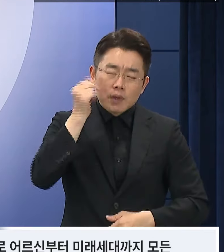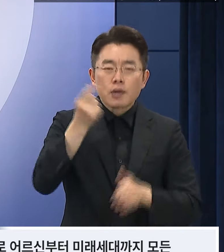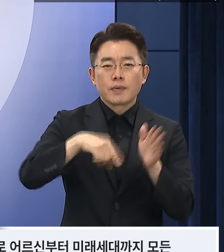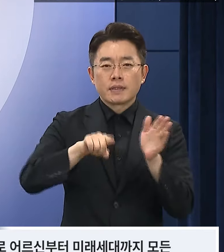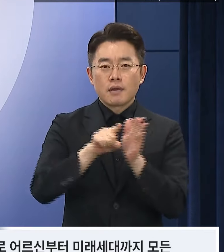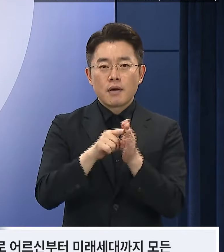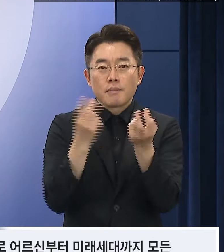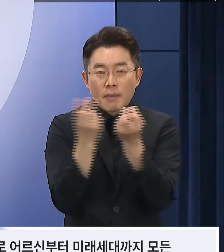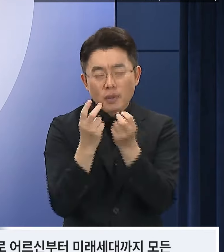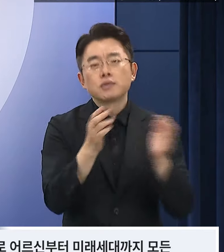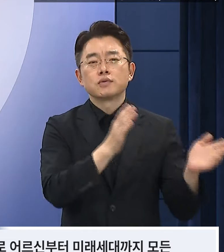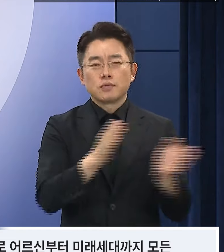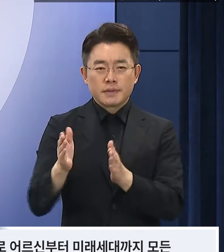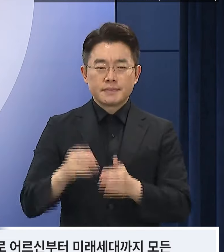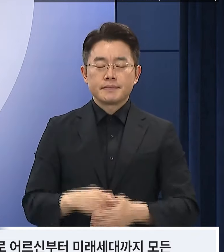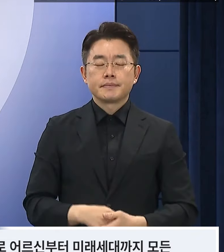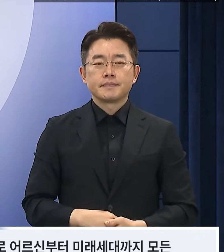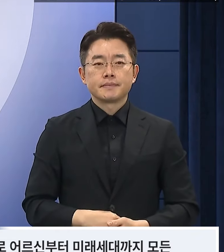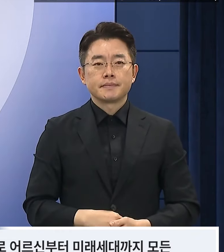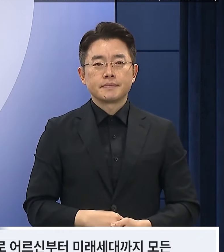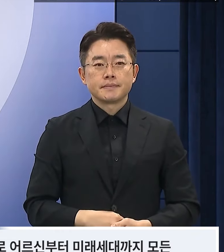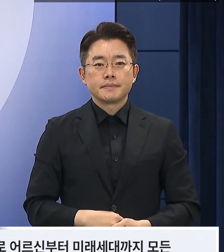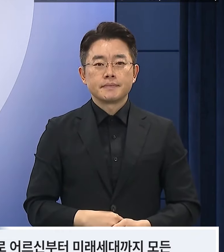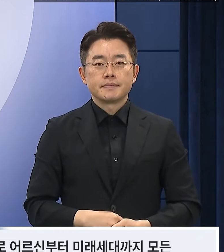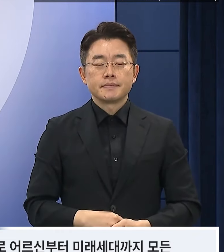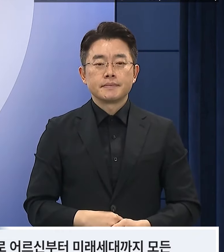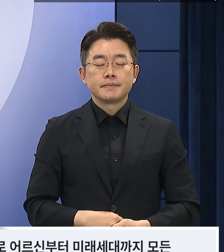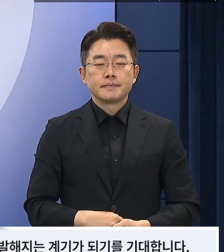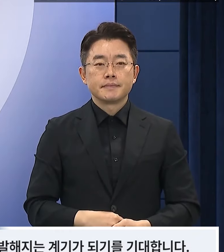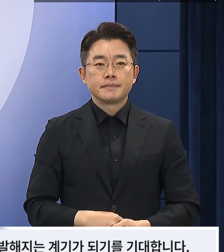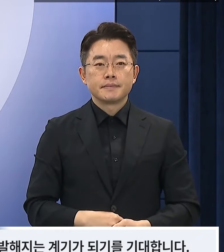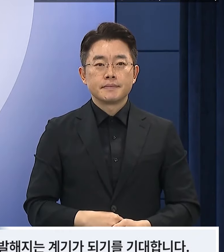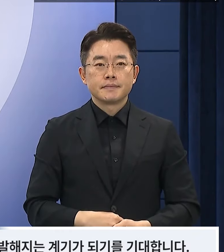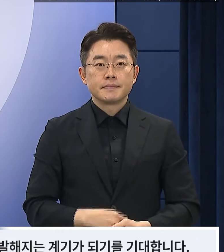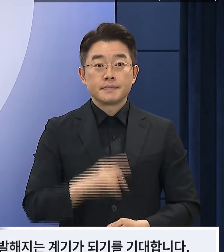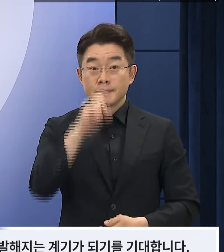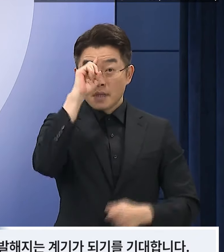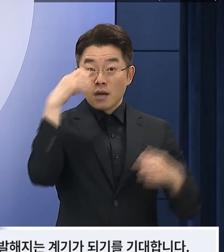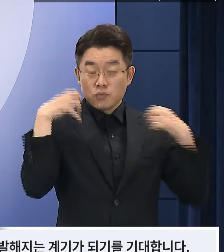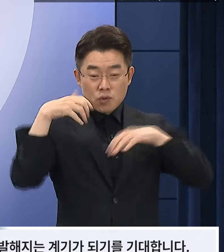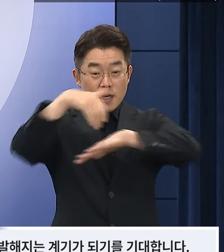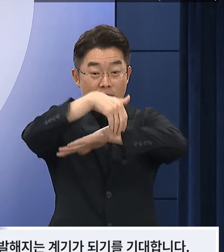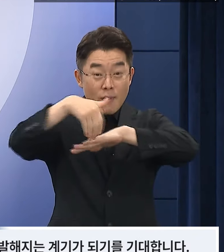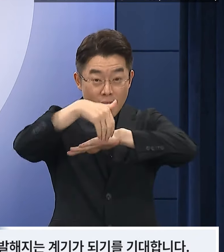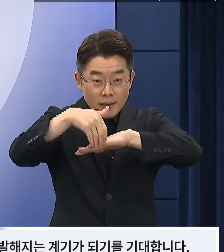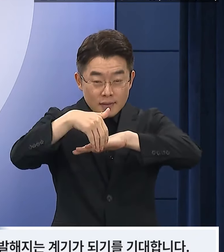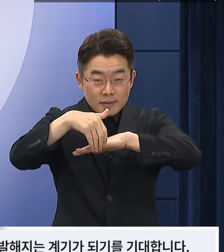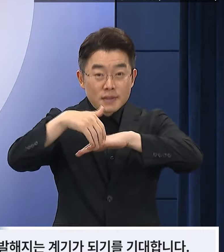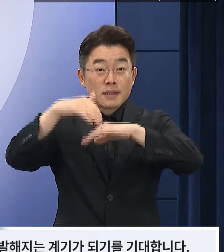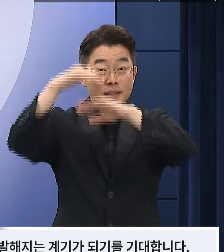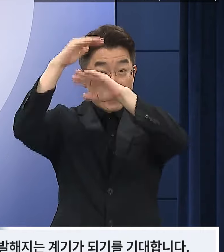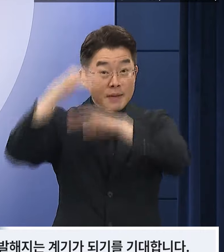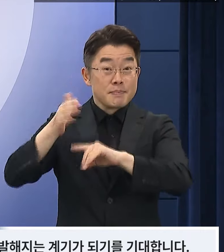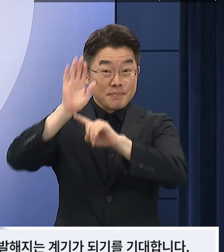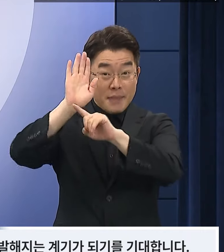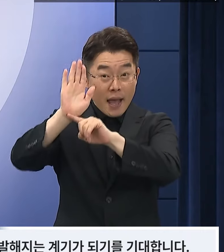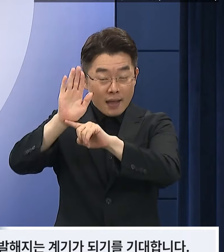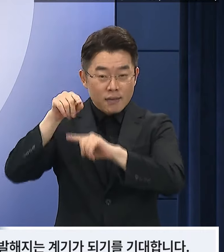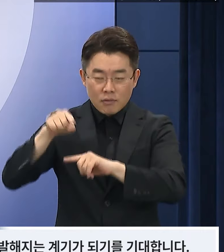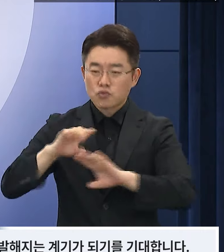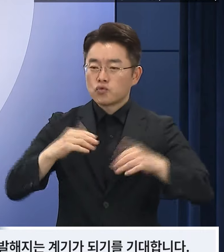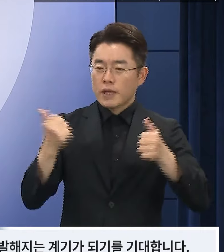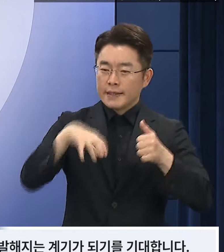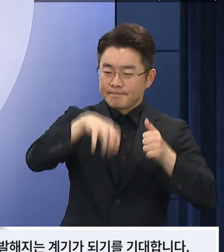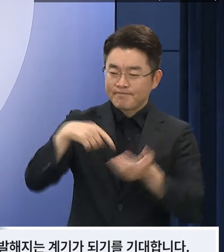신뢰받는 연금제도를 만들어 나가겠습니다. 정부가 발표하는 이번 개혁안이 국회 내 논의가